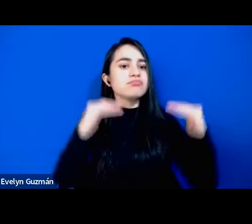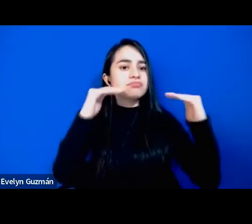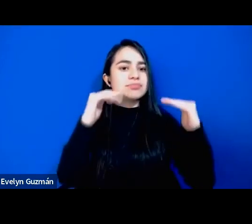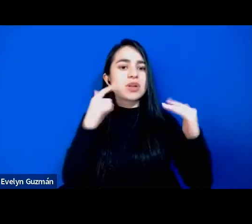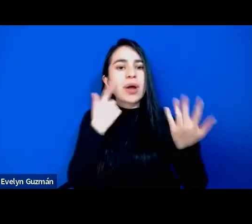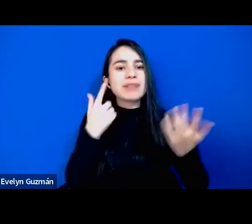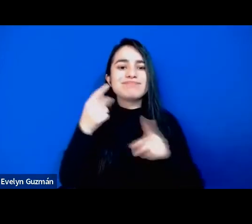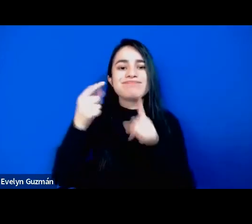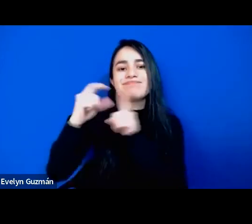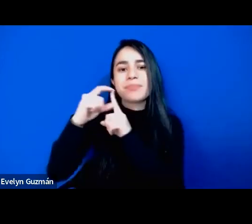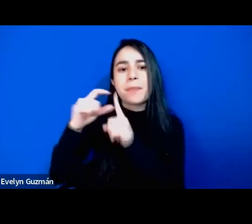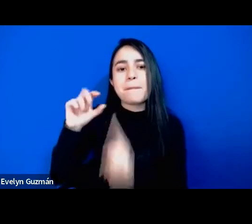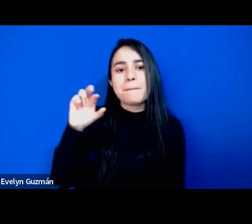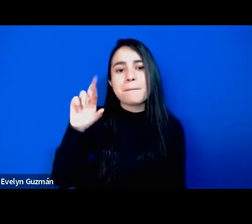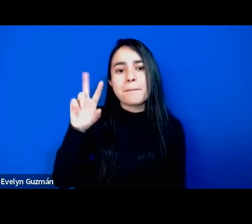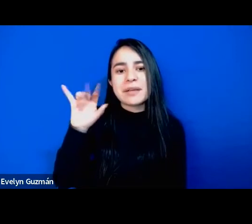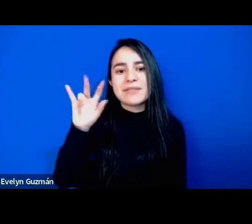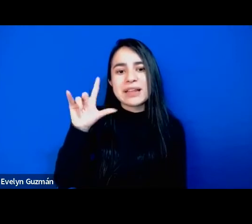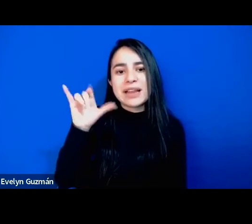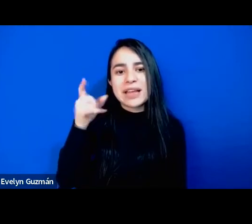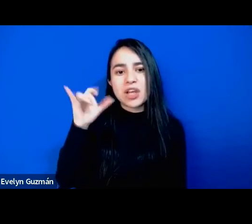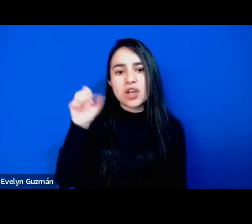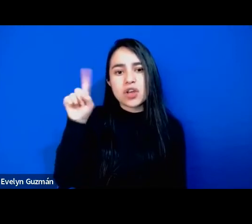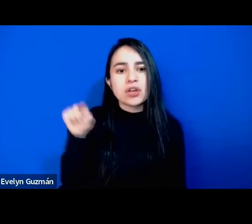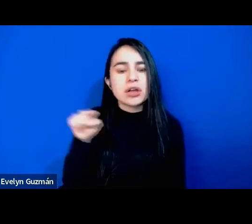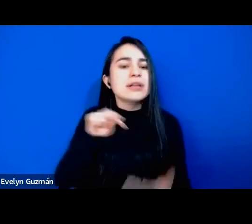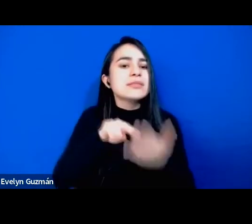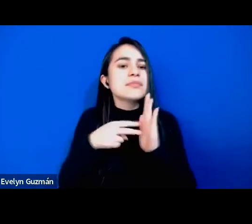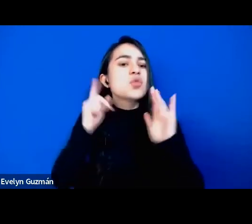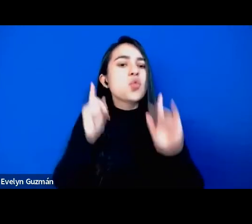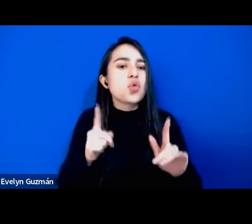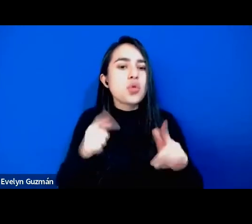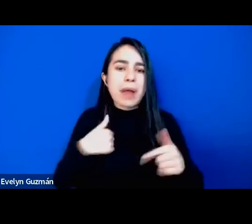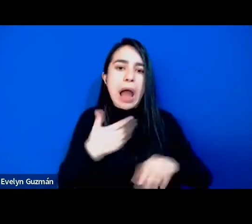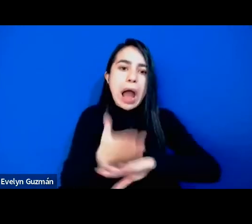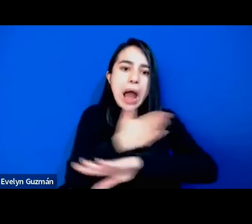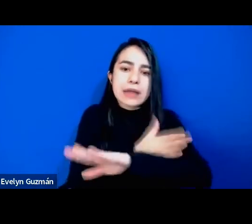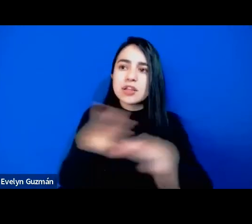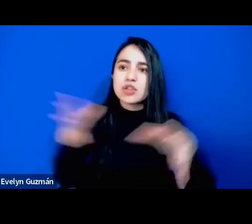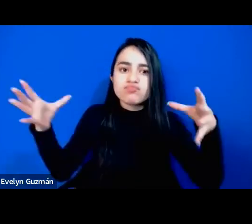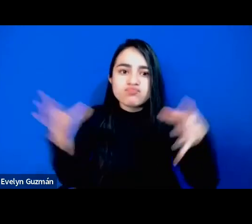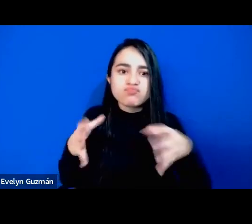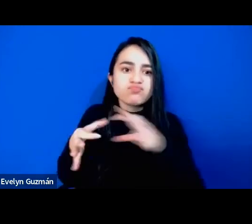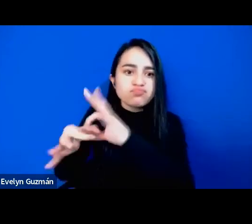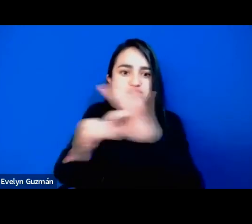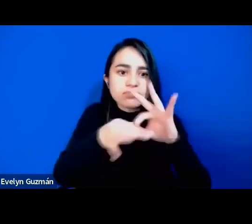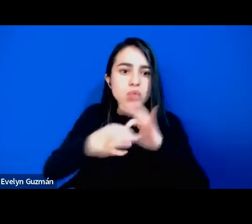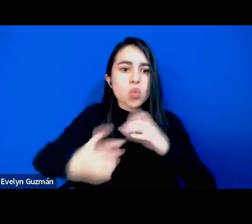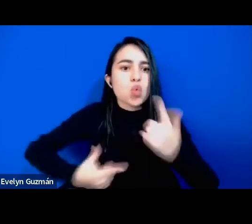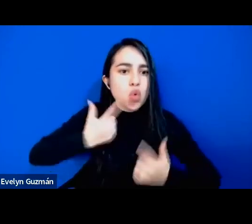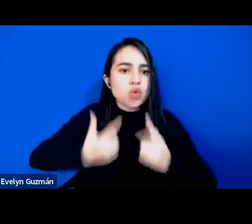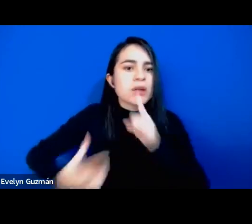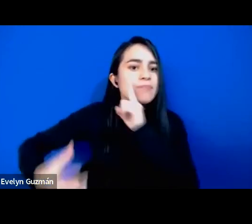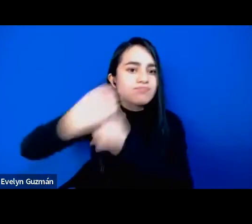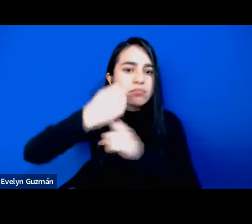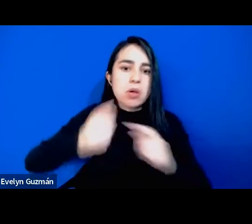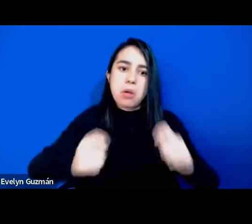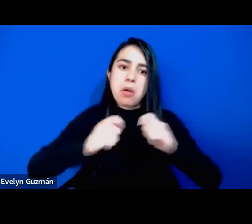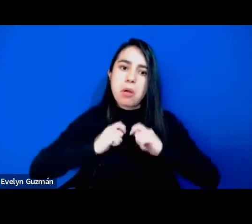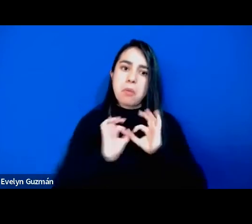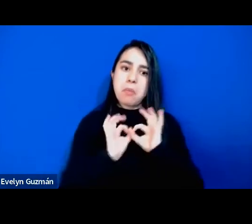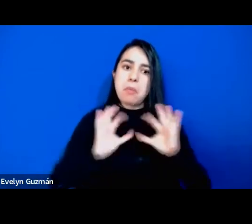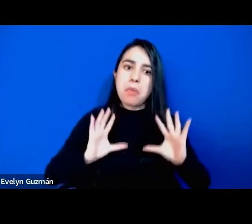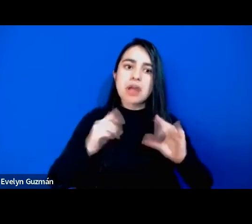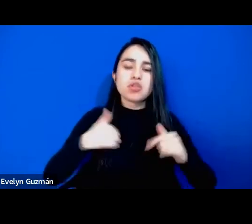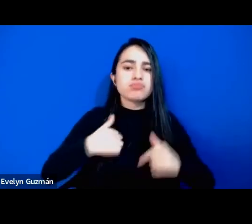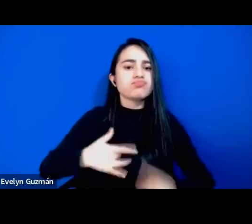efectivamente son el resumen de muchas luchas colectivas de las que me siento pues portadora orgullosa y que